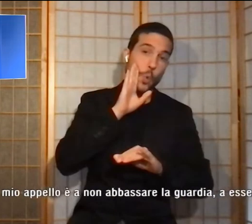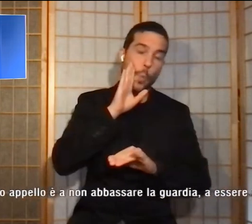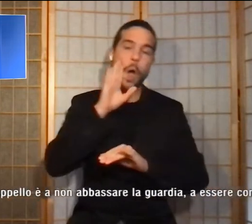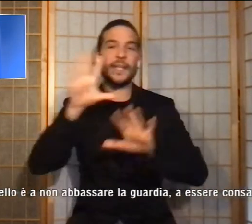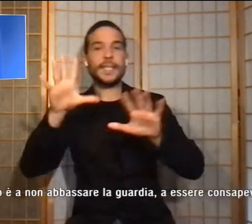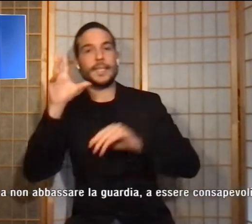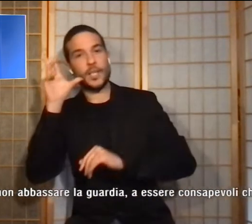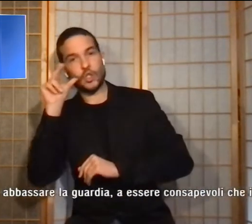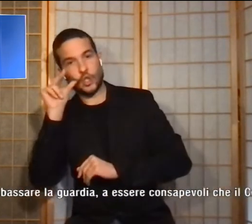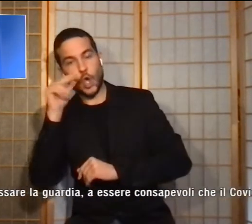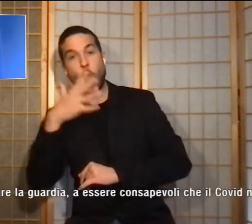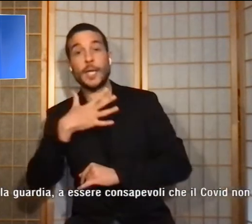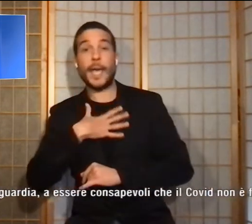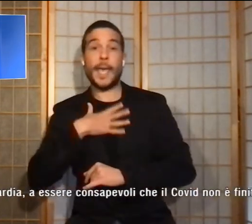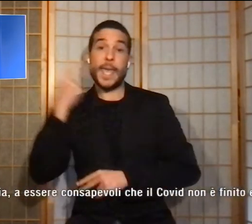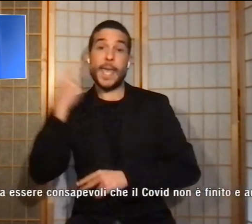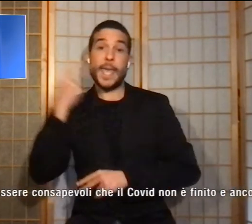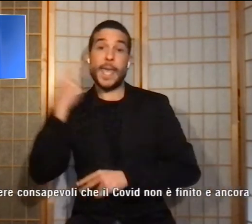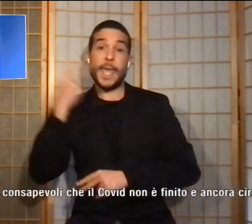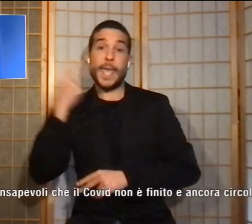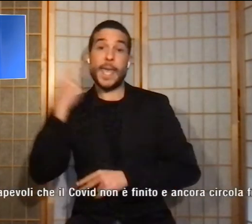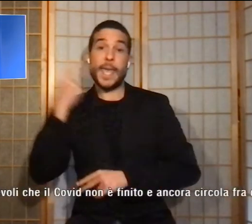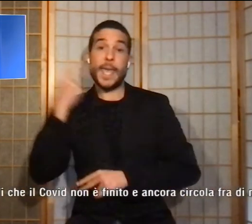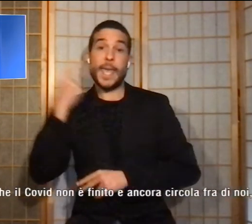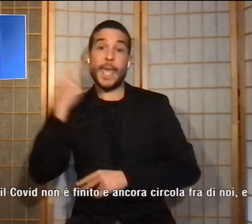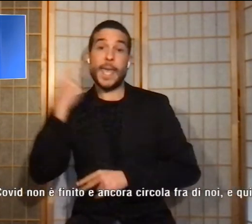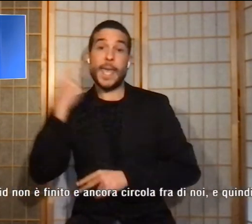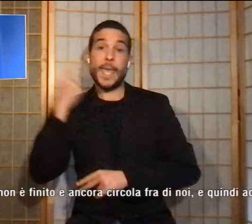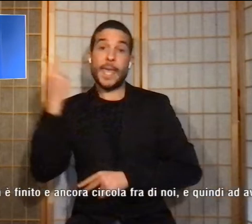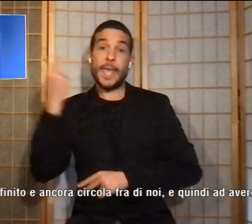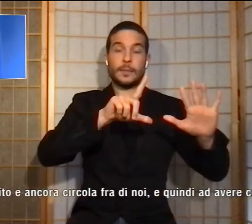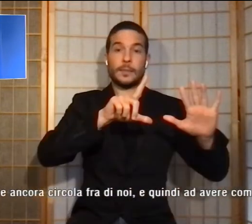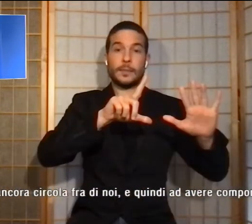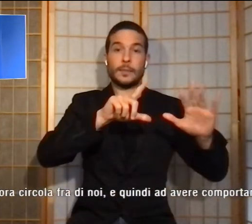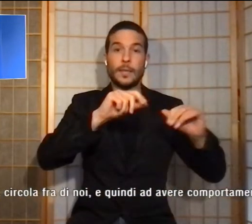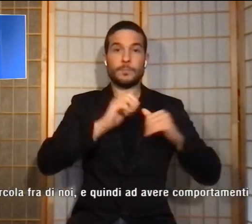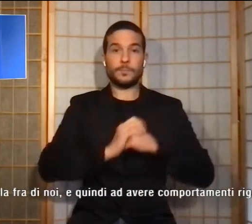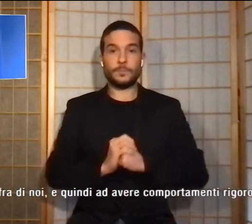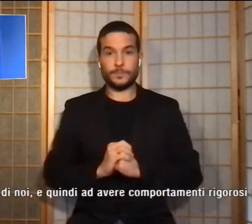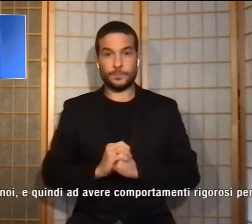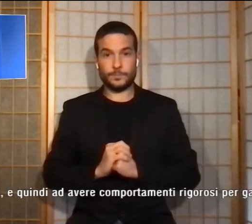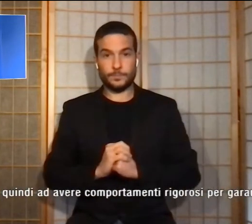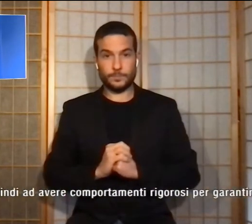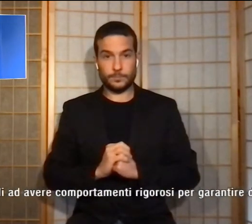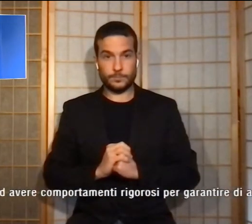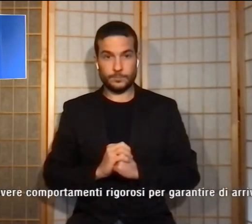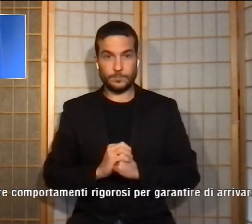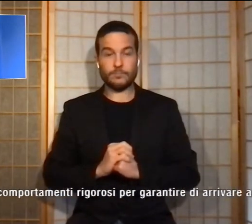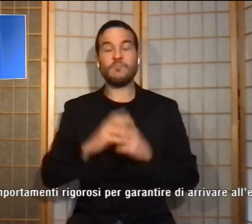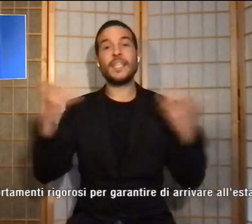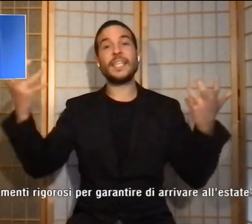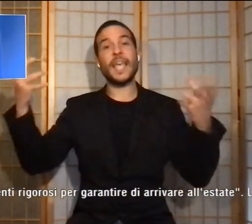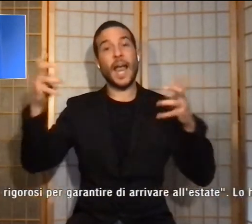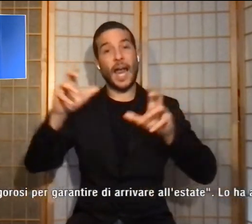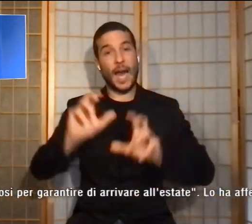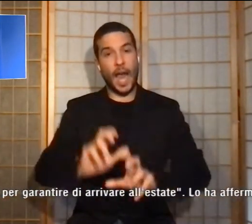con un'età media di 79,6 anni. Il leggero calo, i ricoveri,